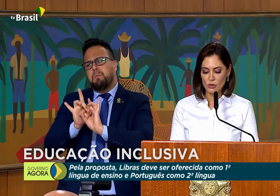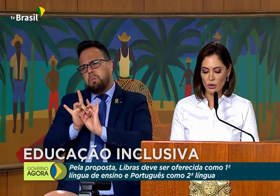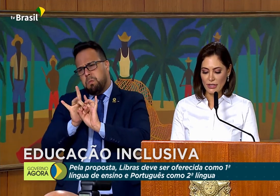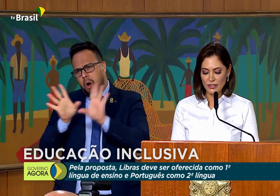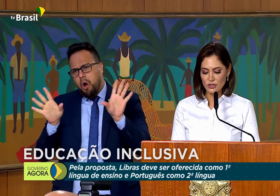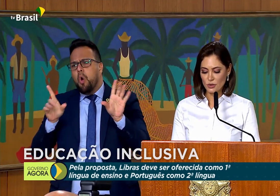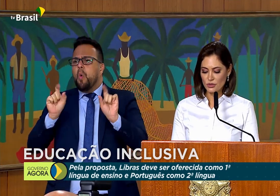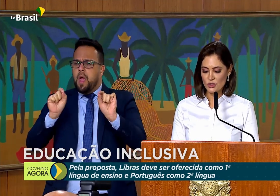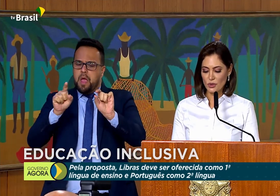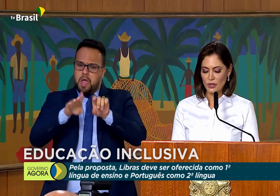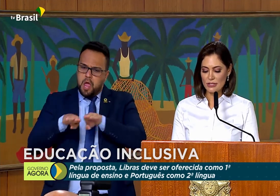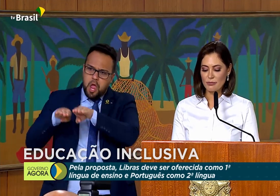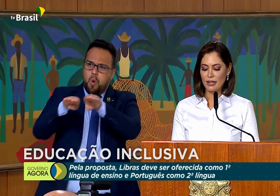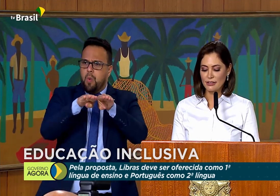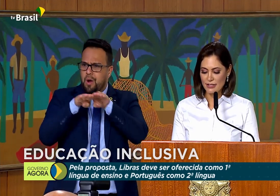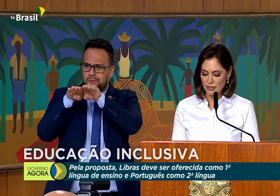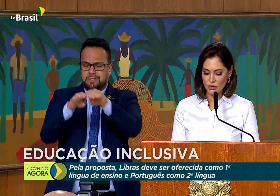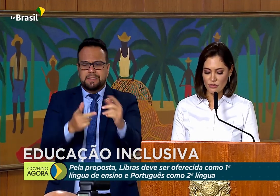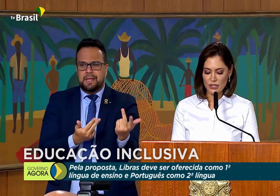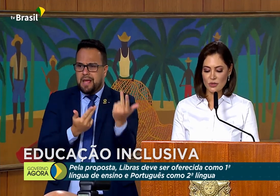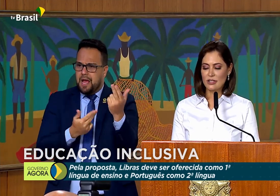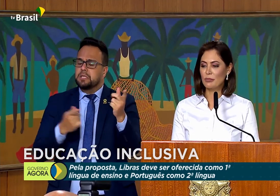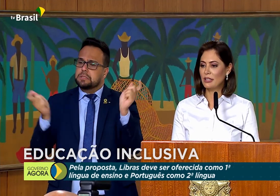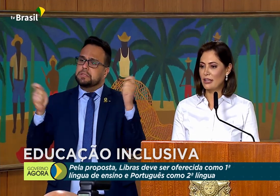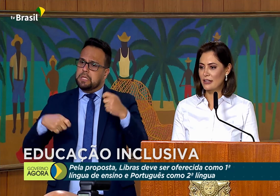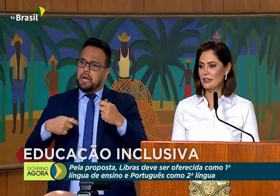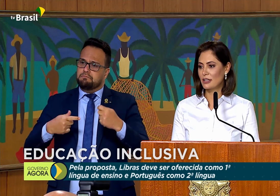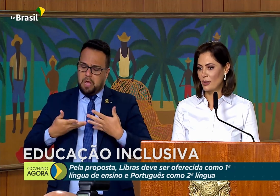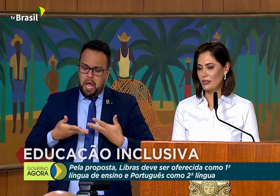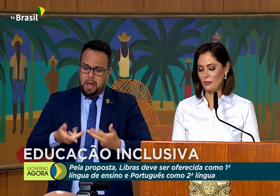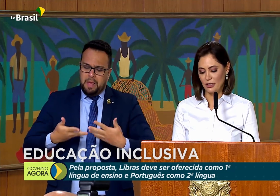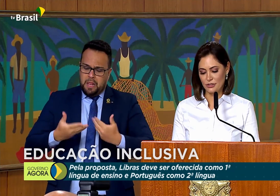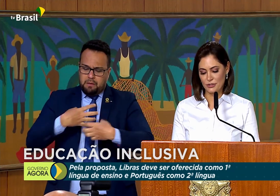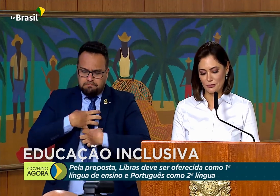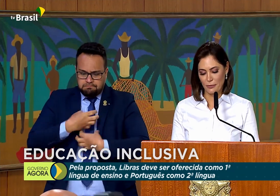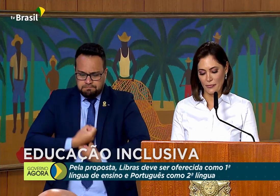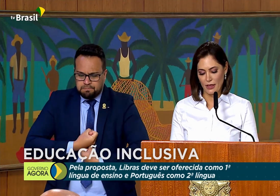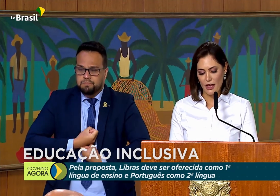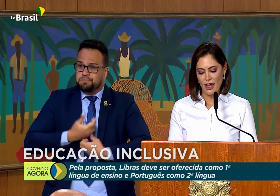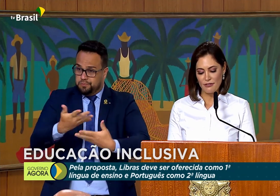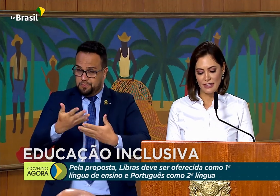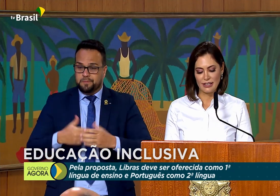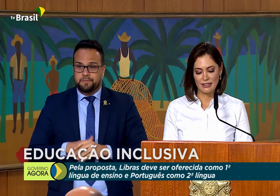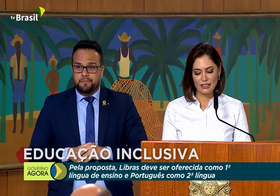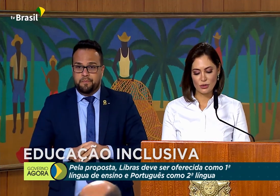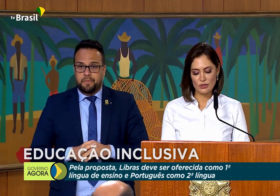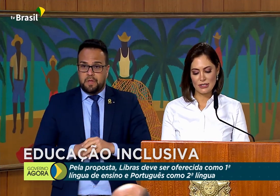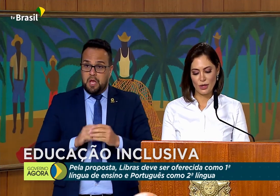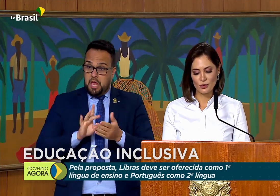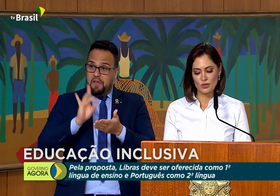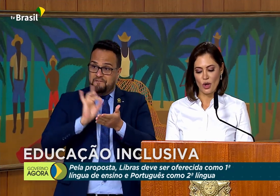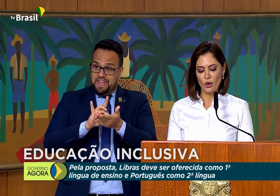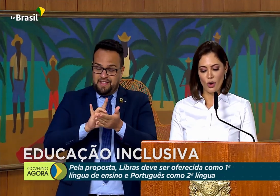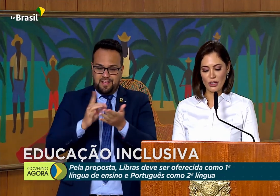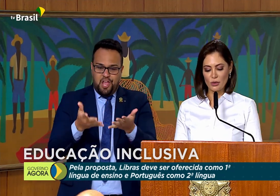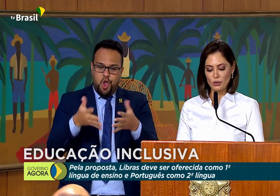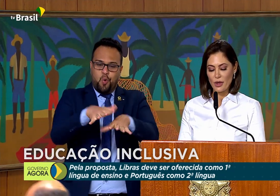de igualdade de condições para desenvolver suas habilidades adequadamente. A verdadeira inclusão só ocorre quando